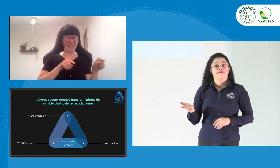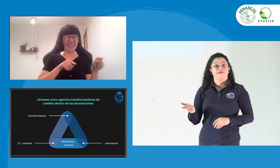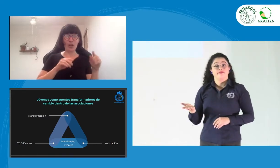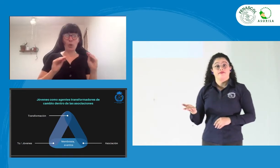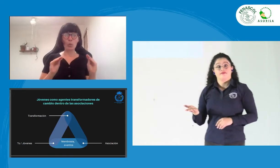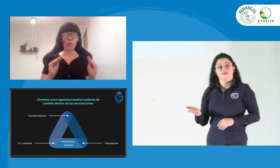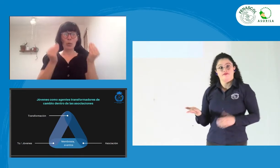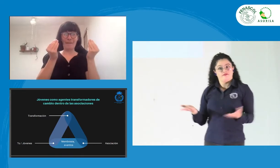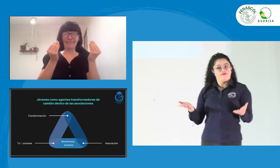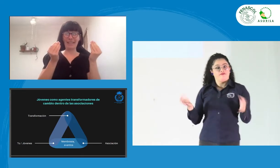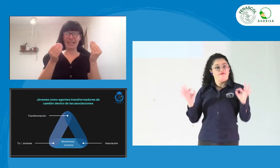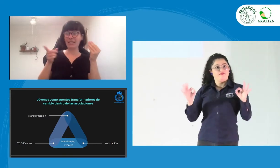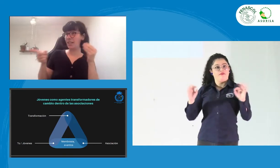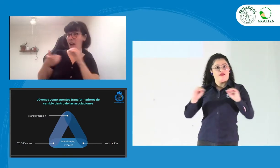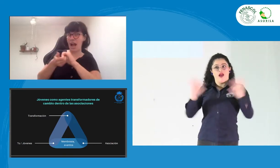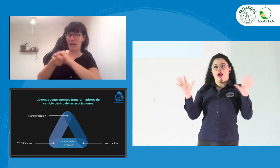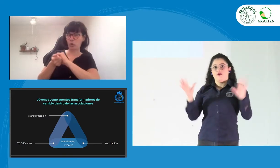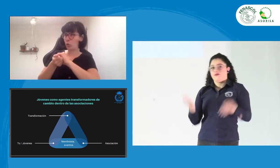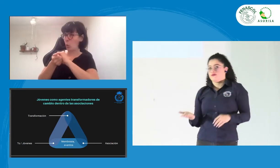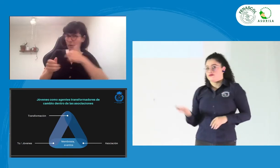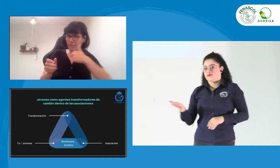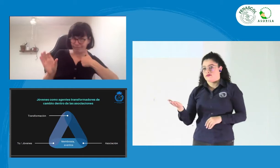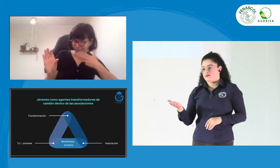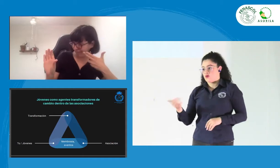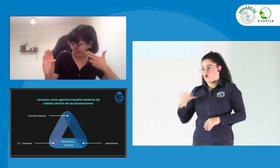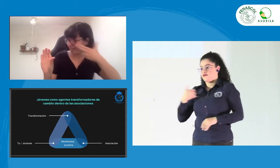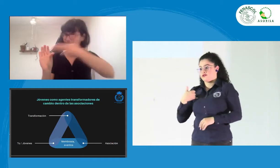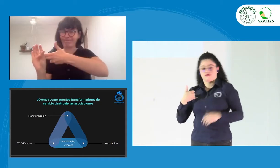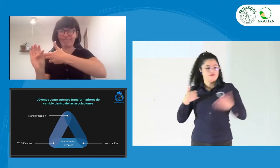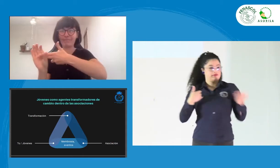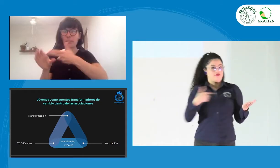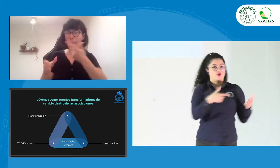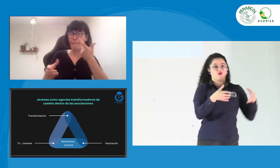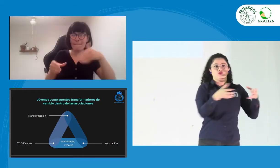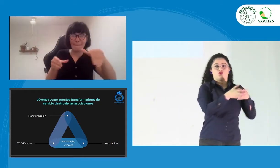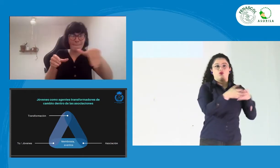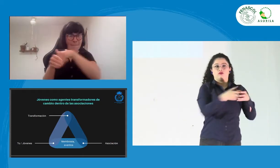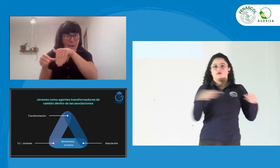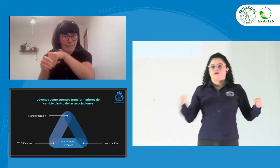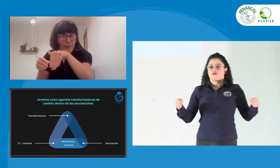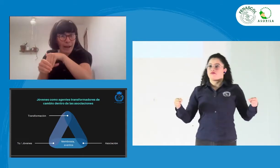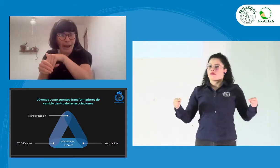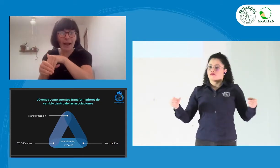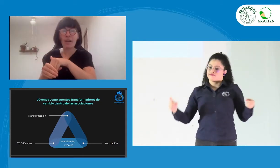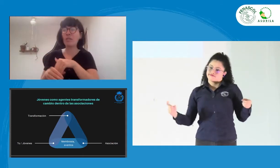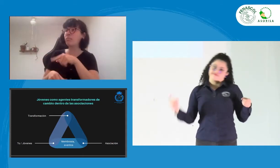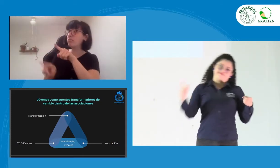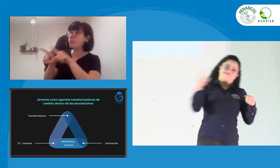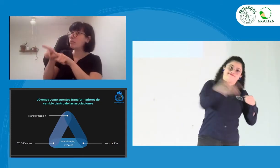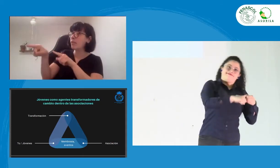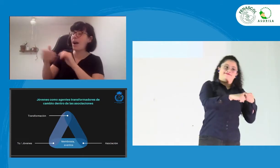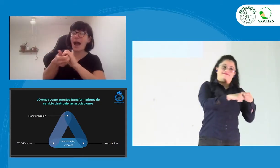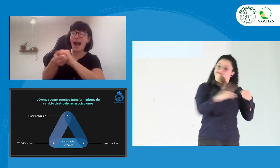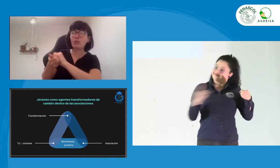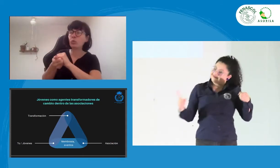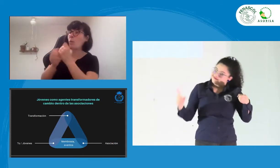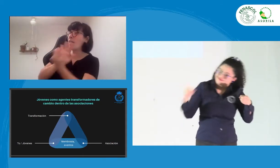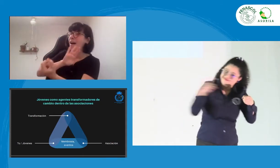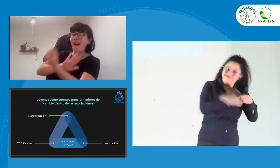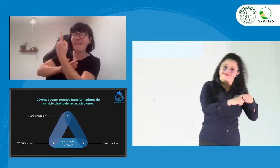Si lo ven, aquí decimos jóvenes y asociaciones y debemos lograr que los jóvenes se hagan